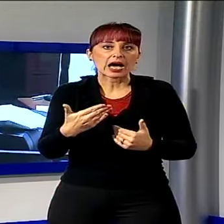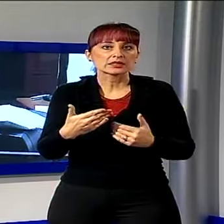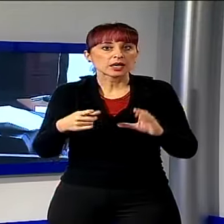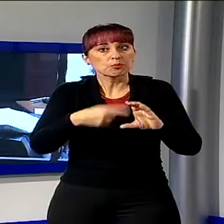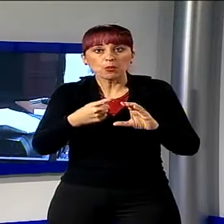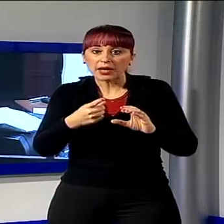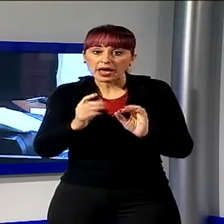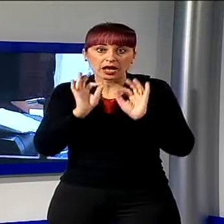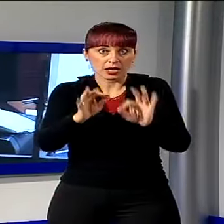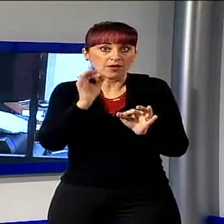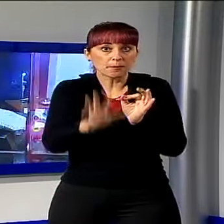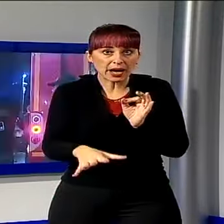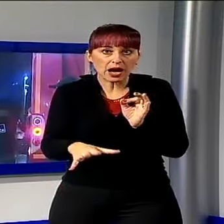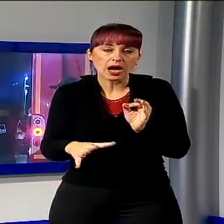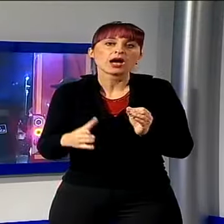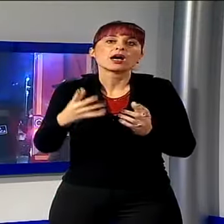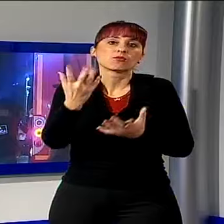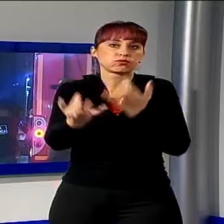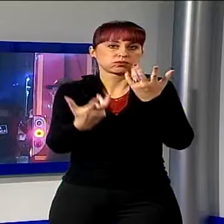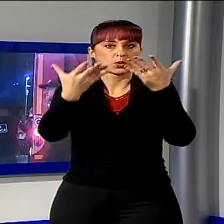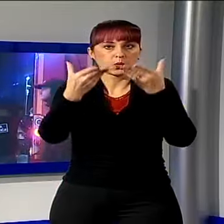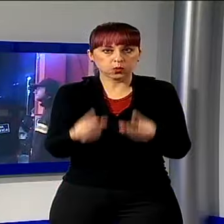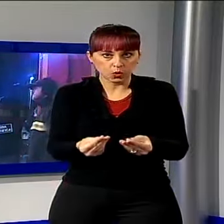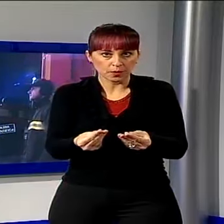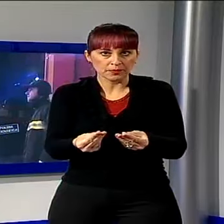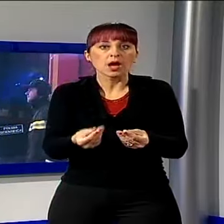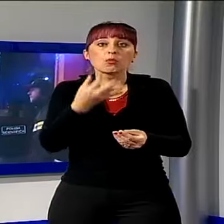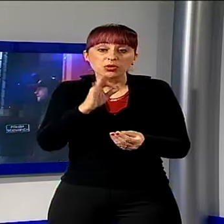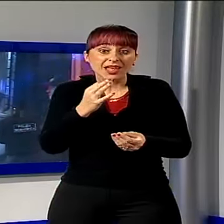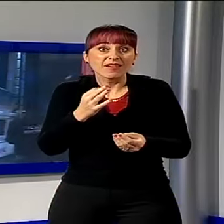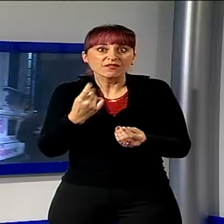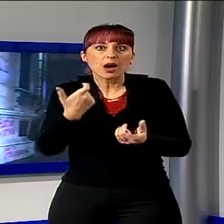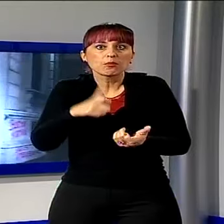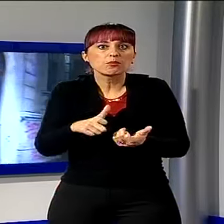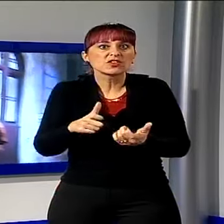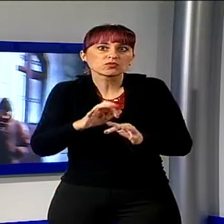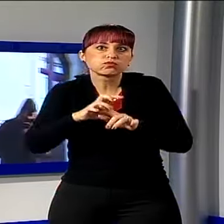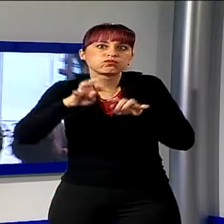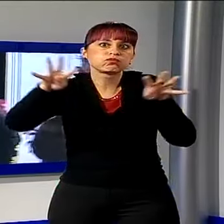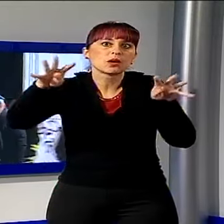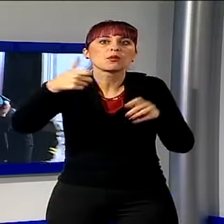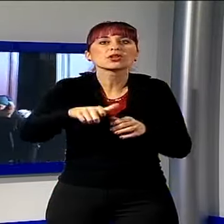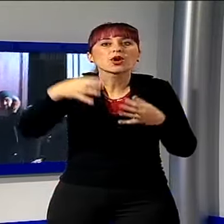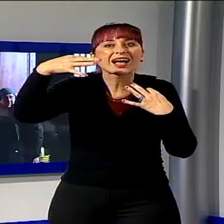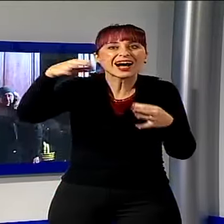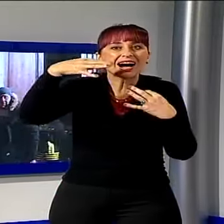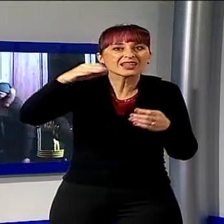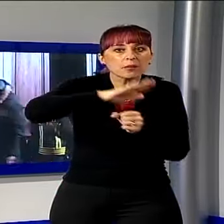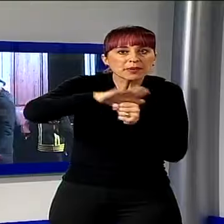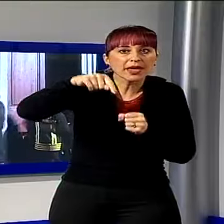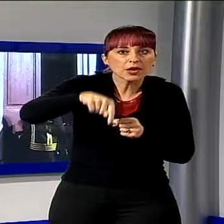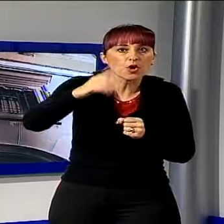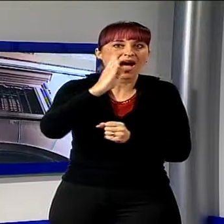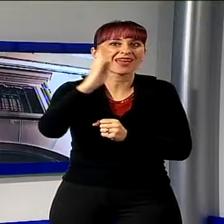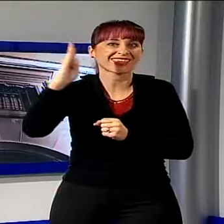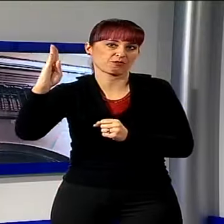evitato che le fiamme si propagassero velocemente, rischio concreto vista la presenza di moltissima carta degli archivi giudiziari.